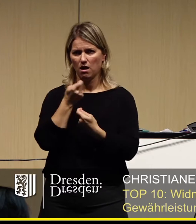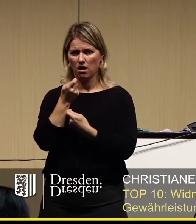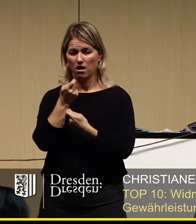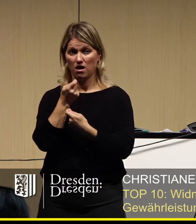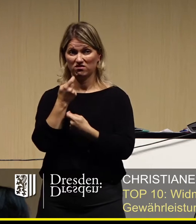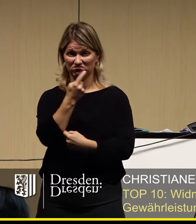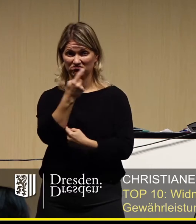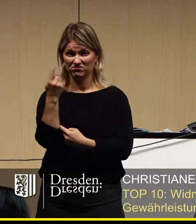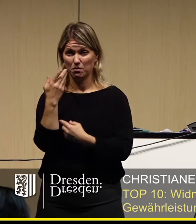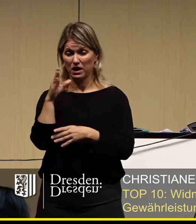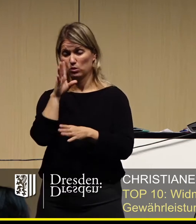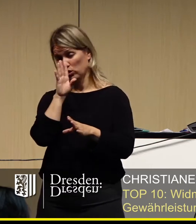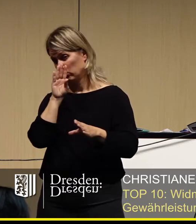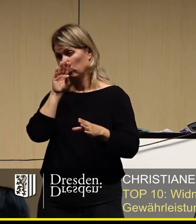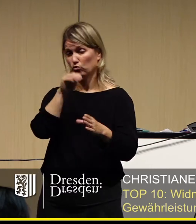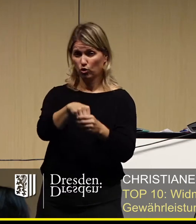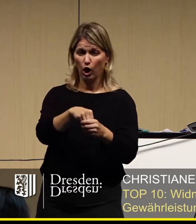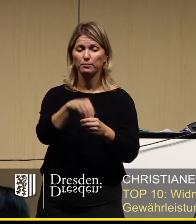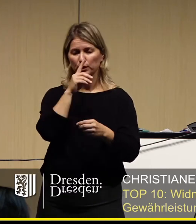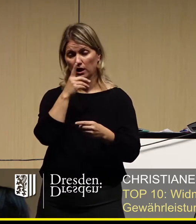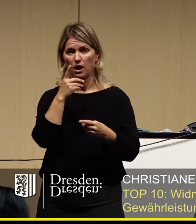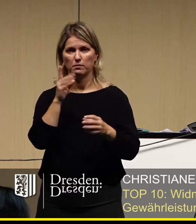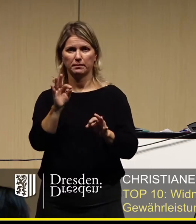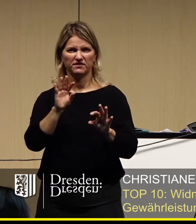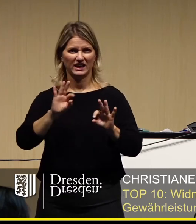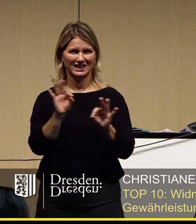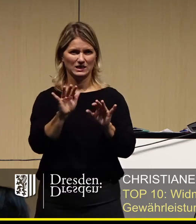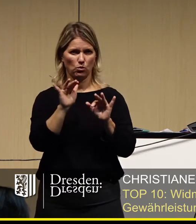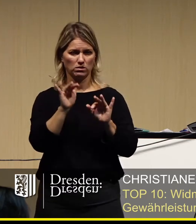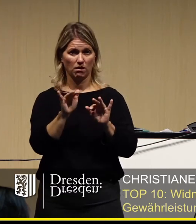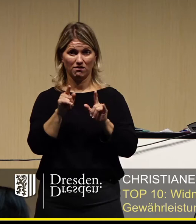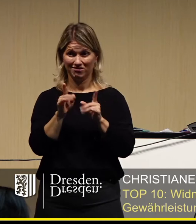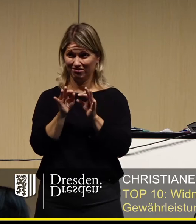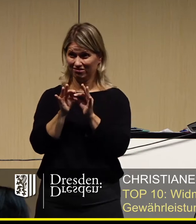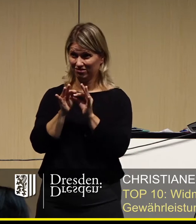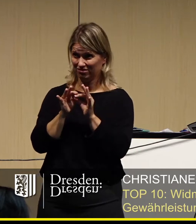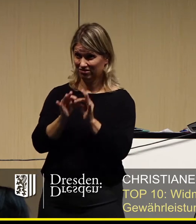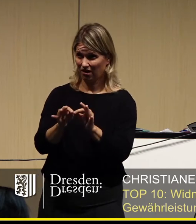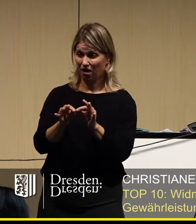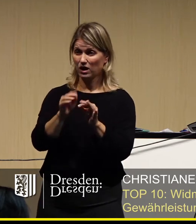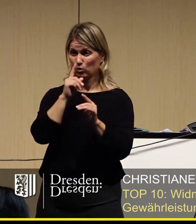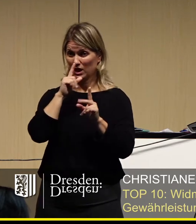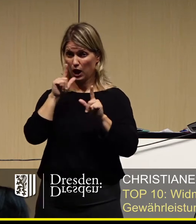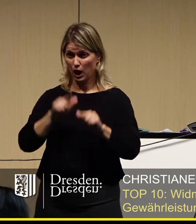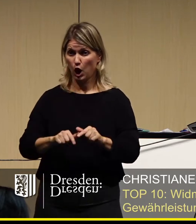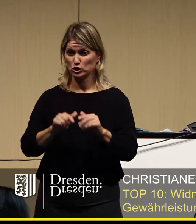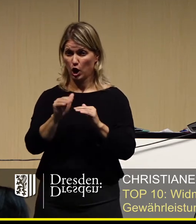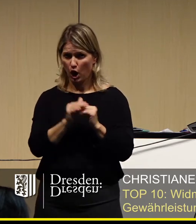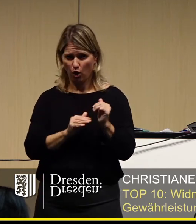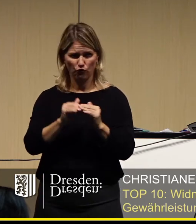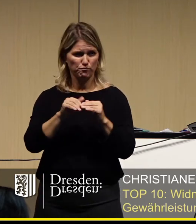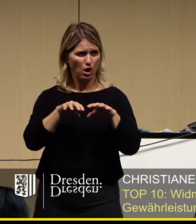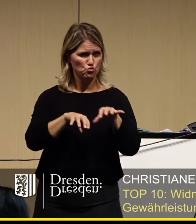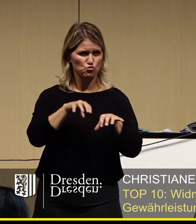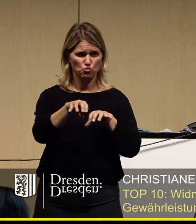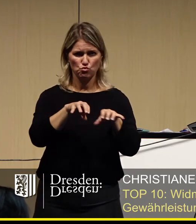Risiko eingehen, dass wir wirklich ganz genau gucken, an dem Tag, an dem wir mit dem Aufbau beginnen wollen, dass man